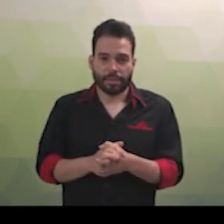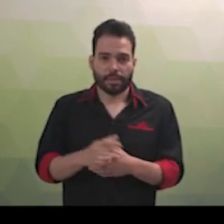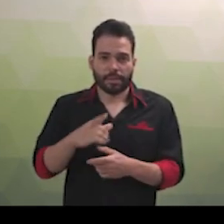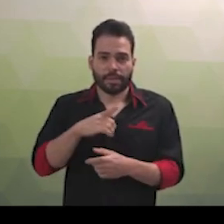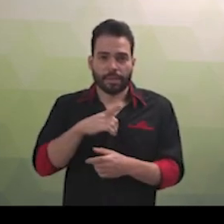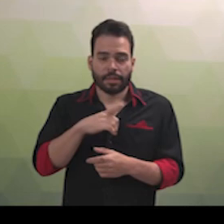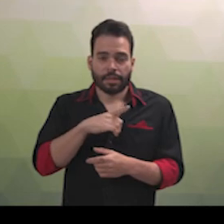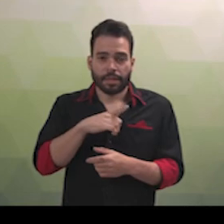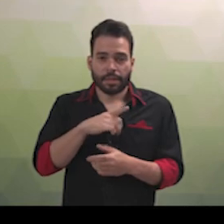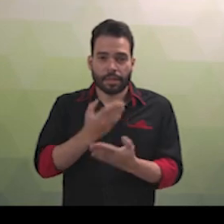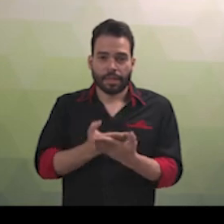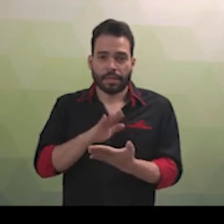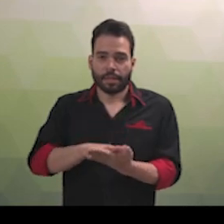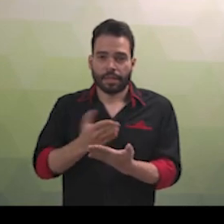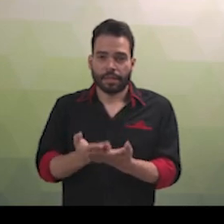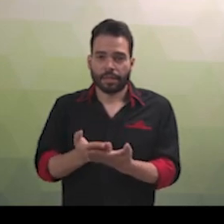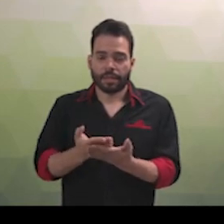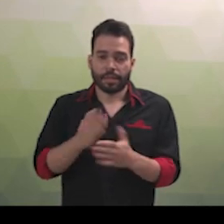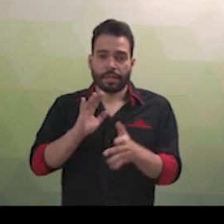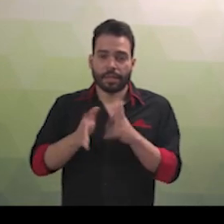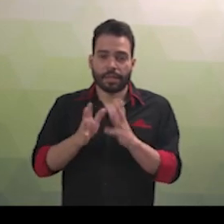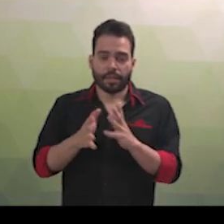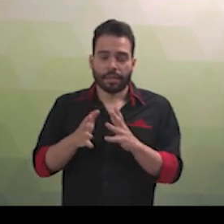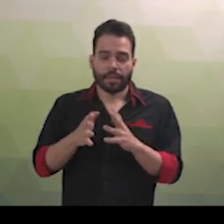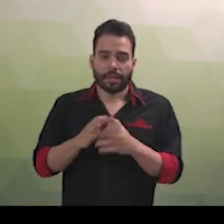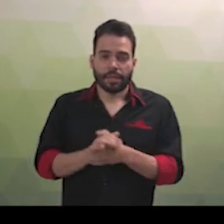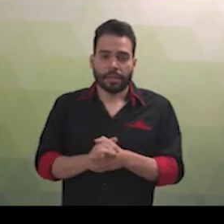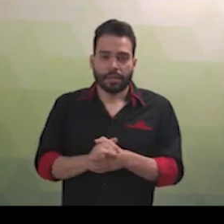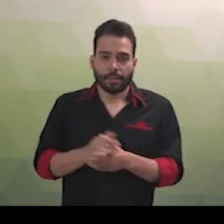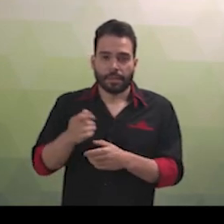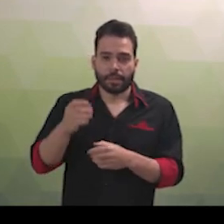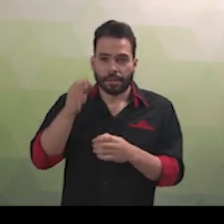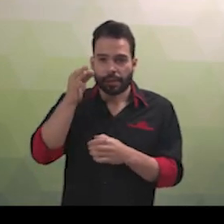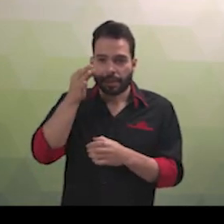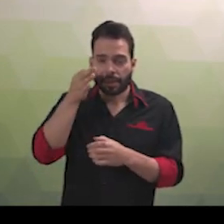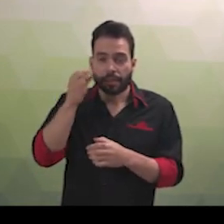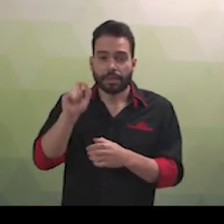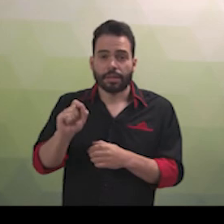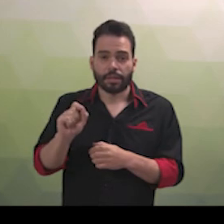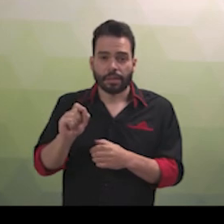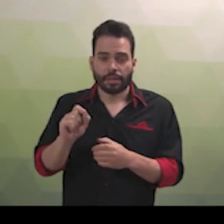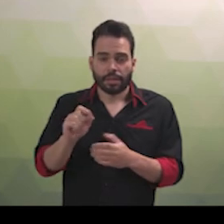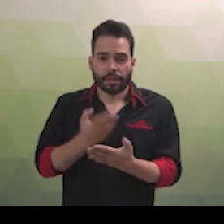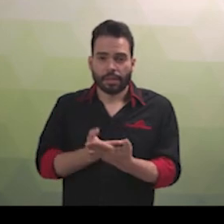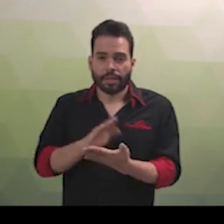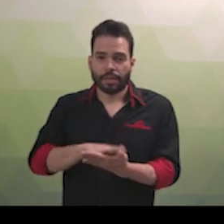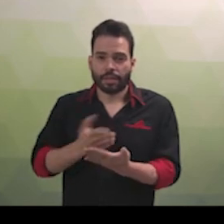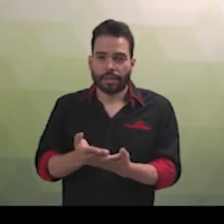seguinte. Os tradutores e intérpretes da Libras atuantes na educação básica devem, no mínimo, possuir ensino médio completo